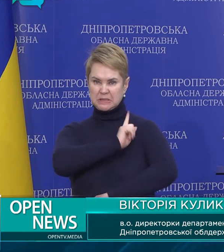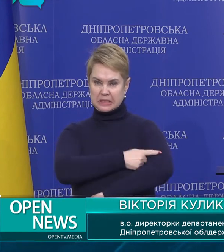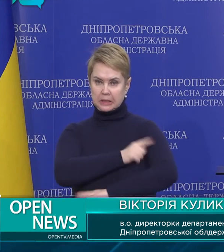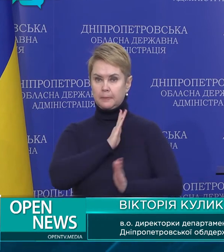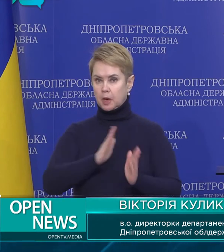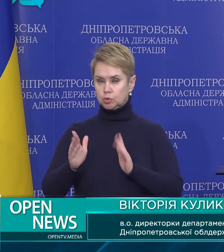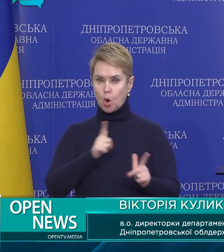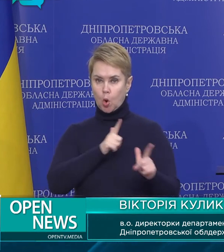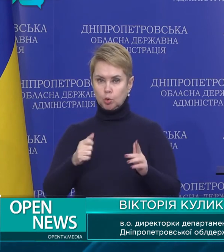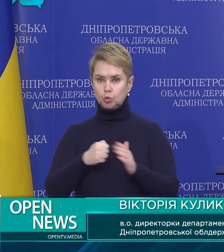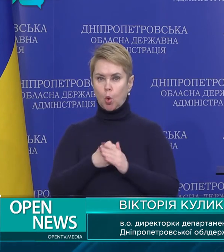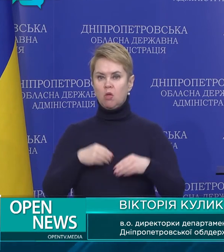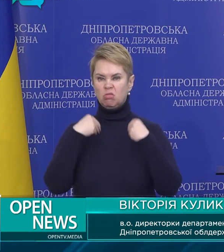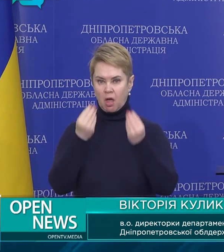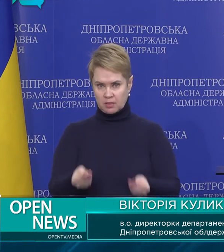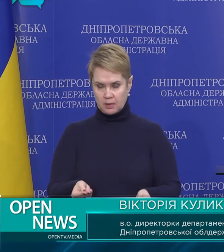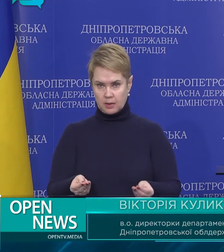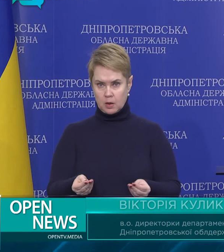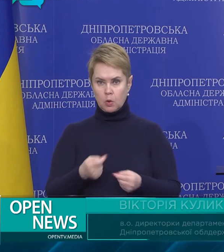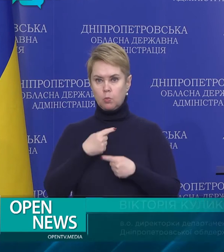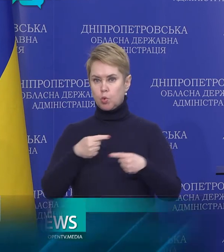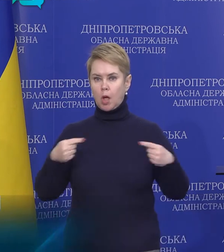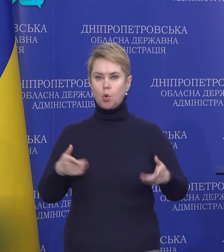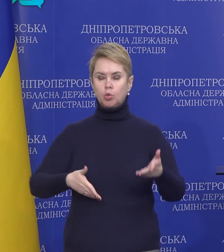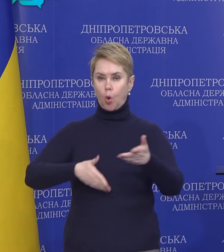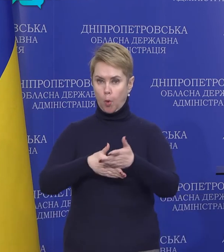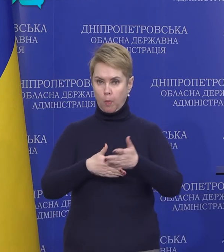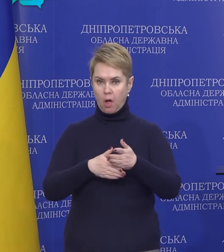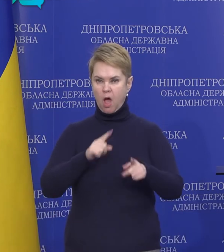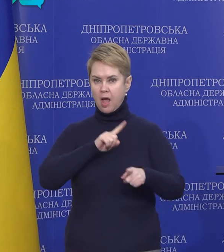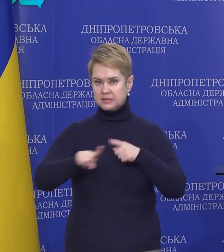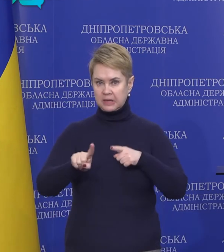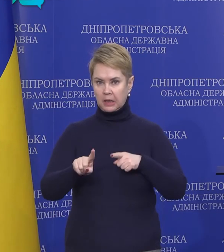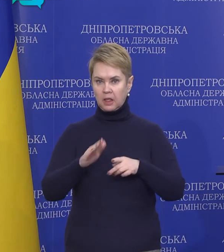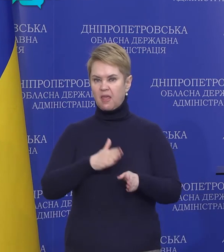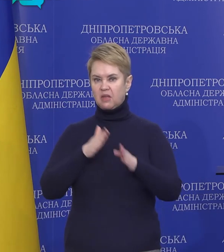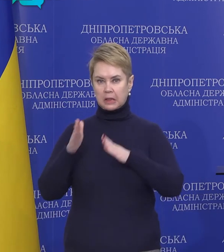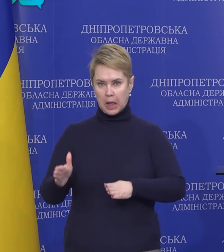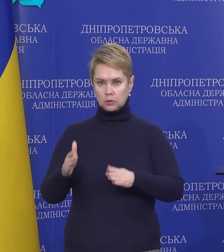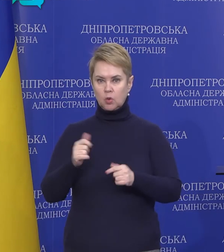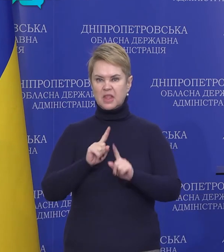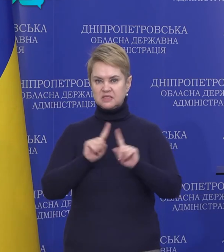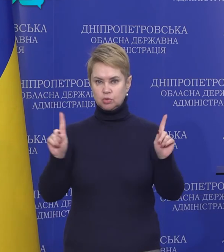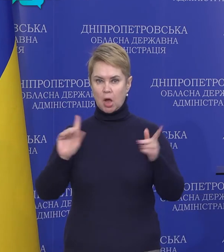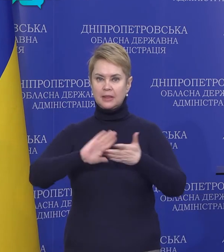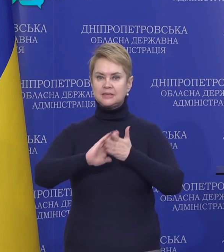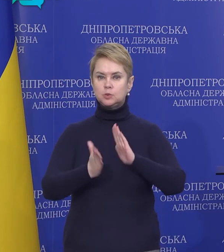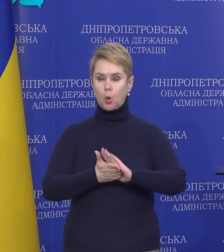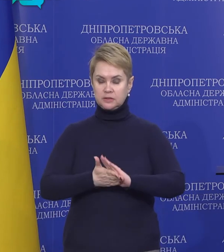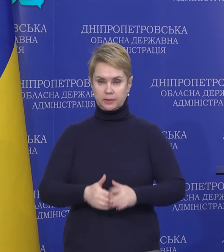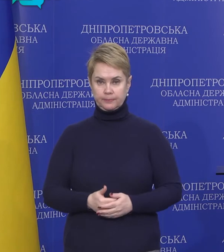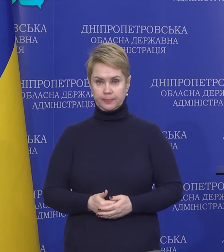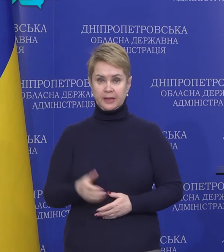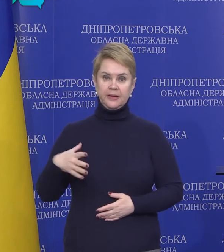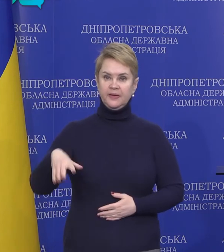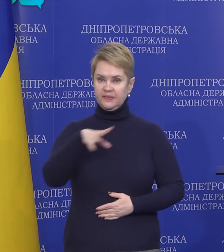режимі і готові до надання будь-якої допомоги екстреної і невідкладної у надзвичайних ситуаціях.